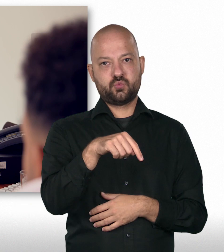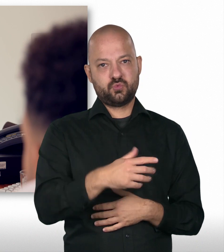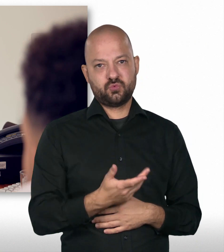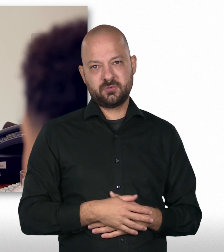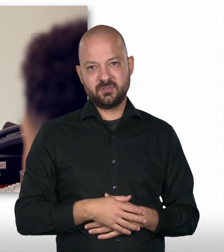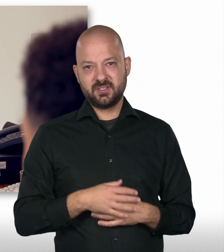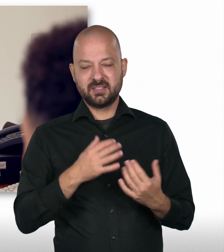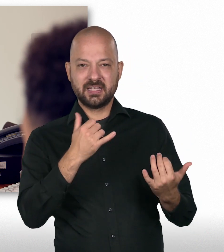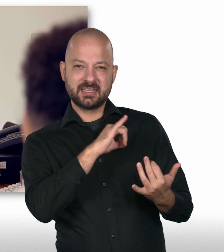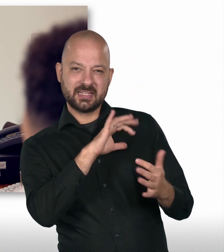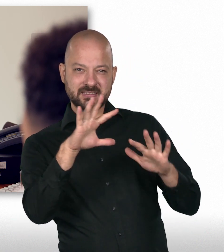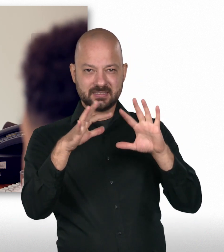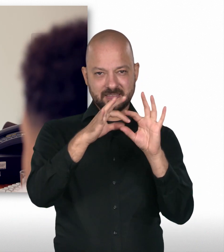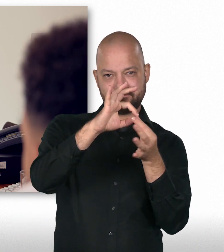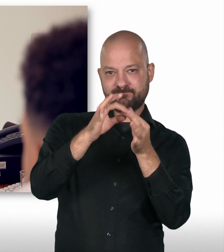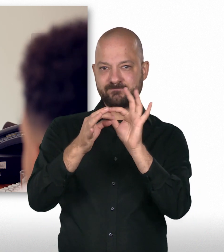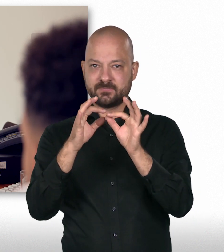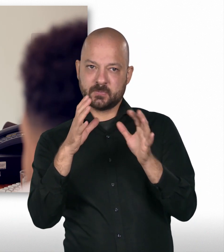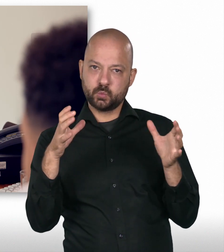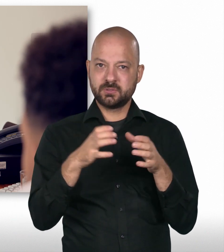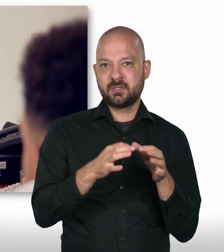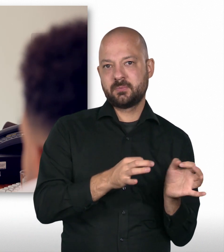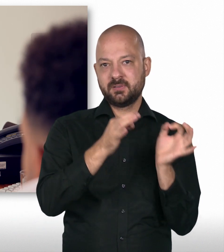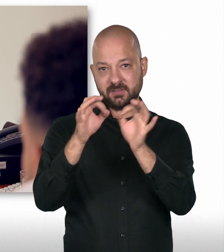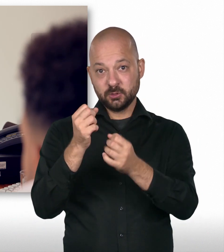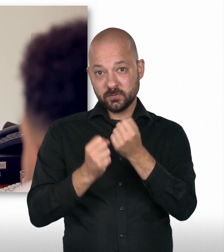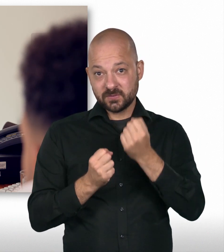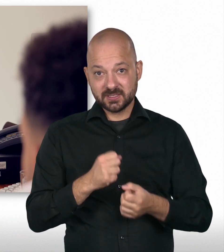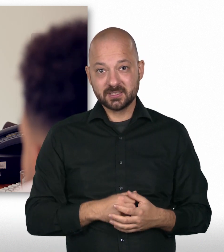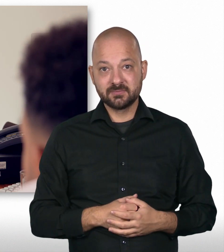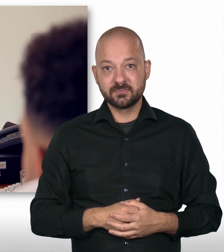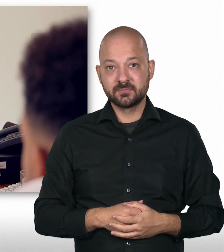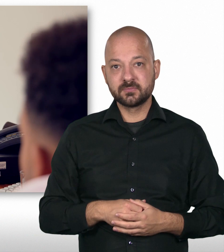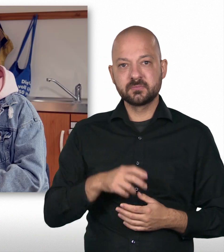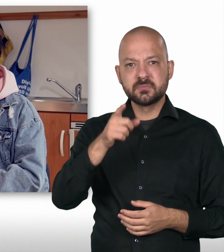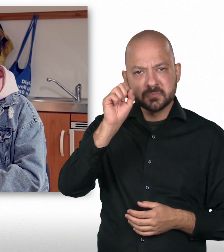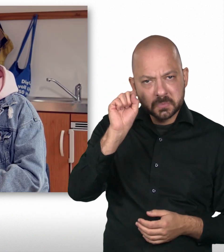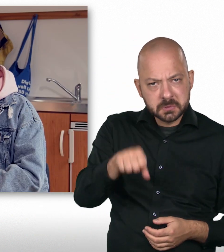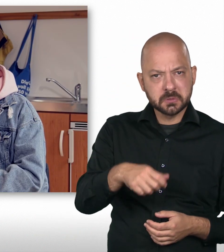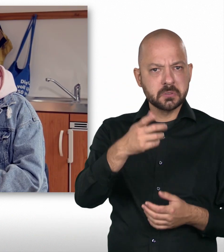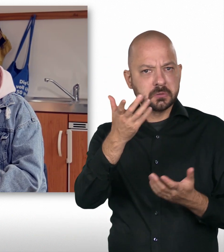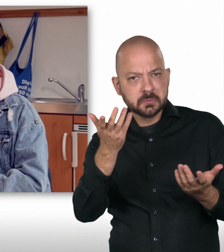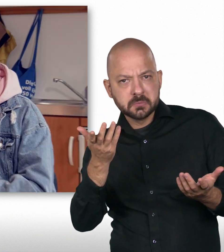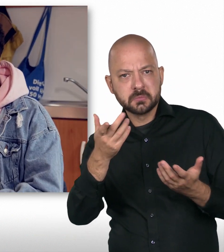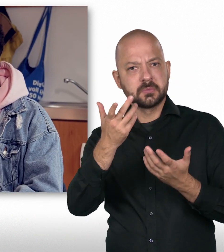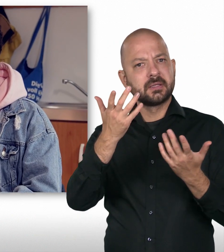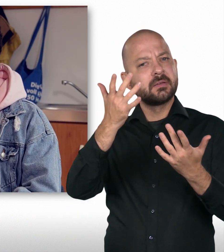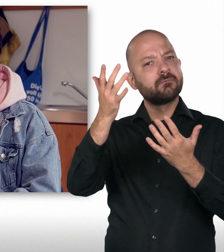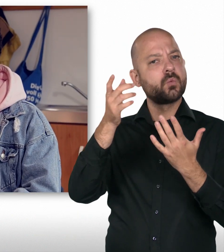immer die Interessen zusammenzubringen und gemeinsam ausreisen zu können. Kannst du denn oder könnt ihr darum bitten, dass ihr zusammen